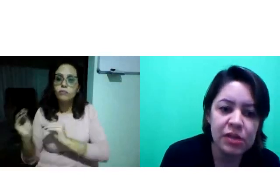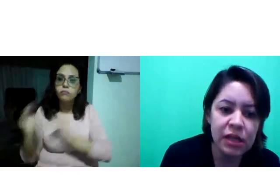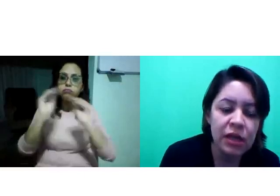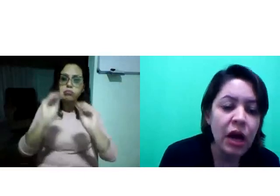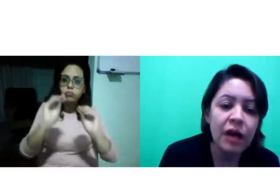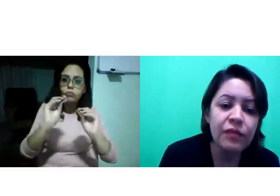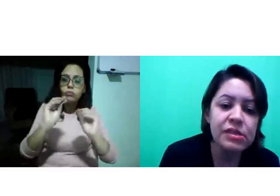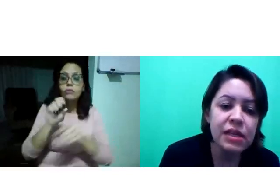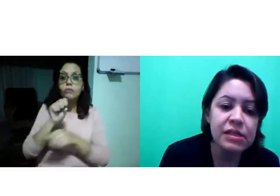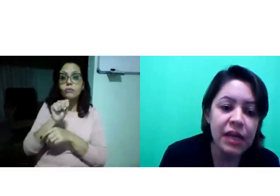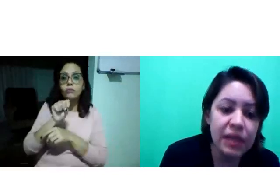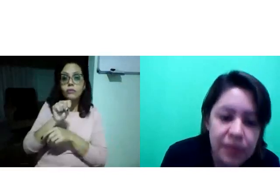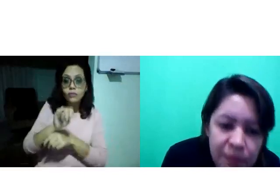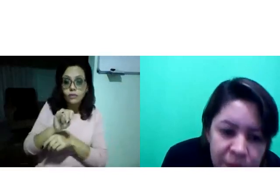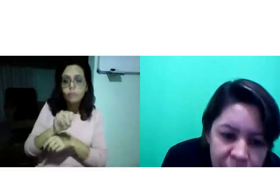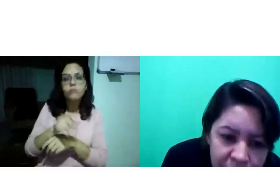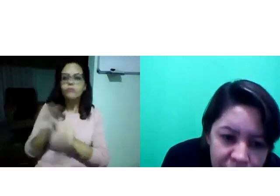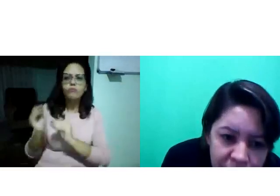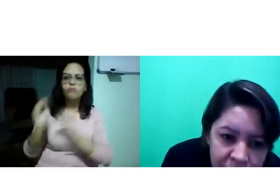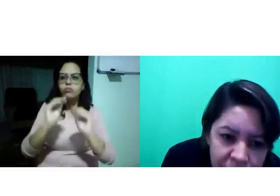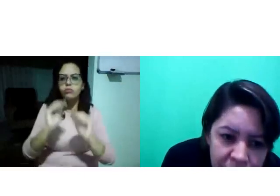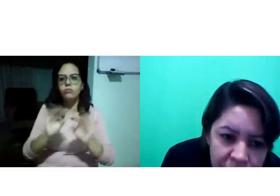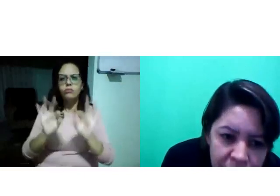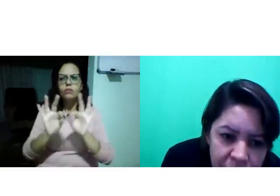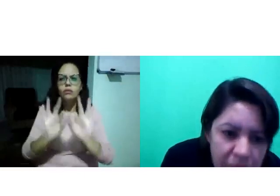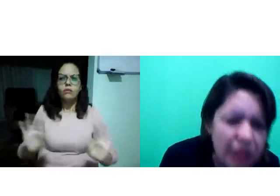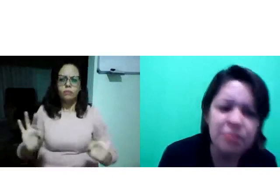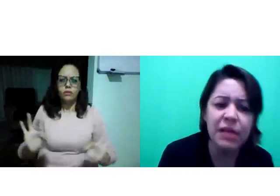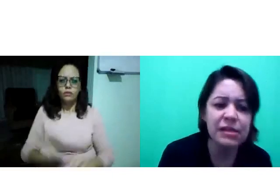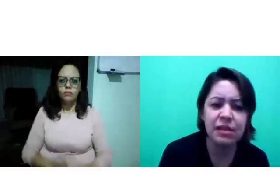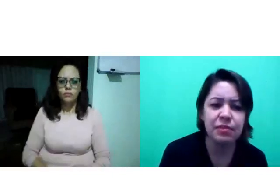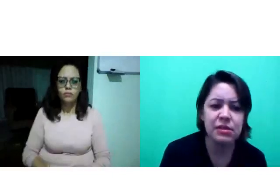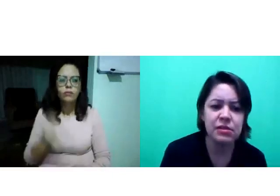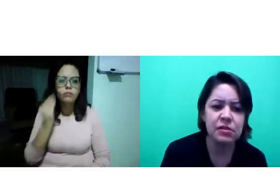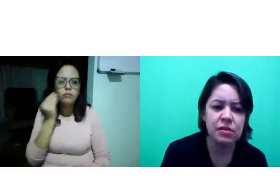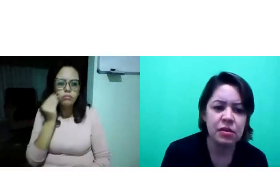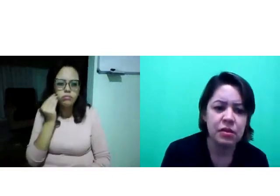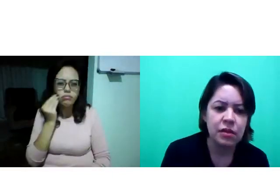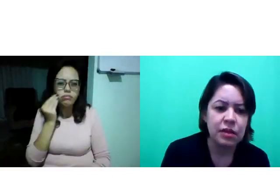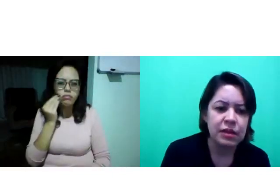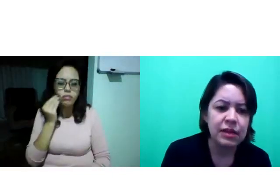opções ali. Aí você insere. é bem simples.